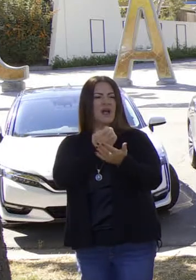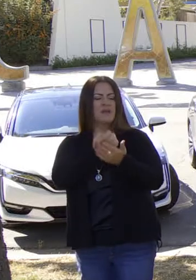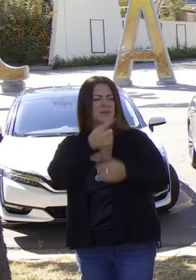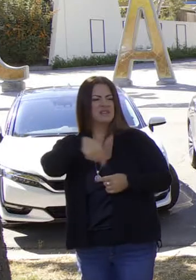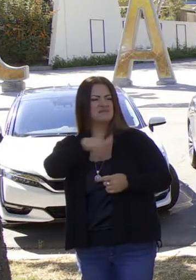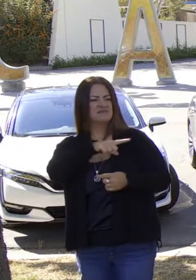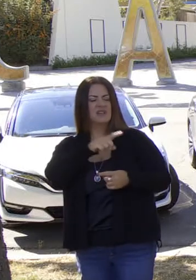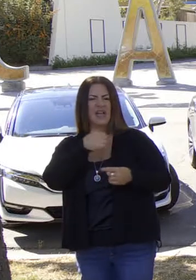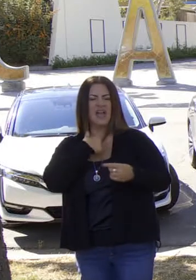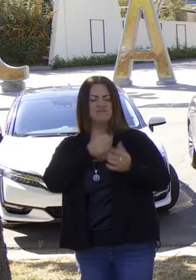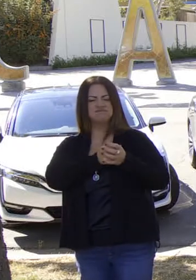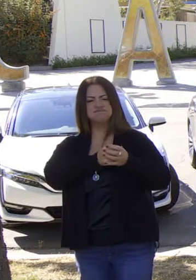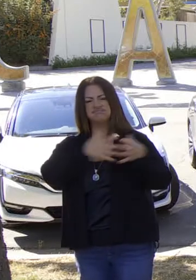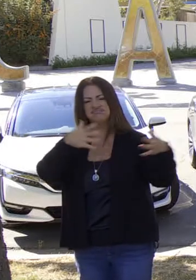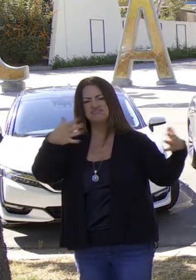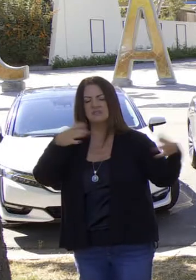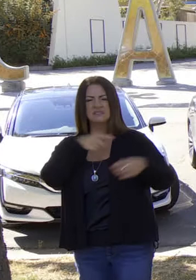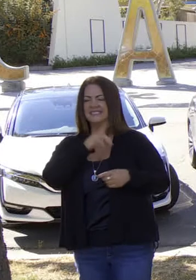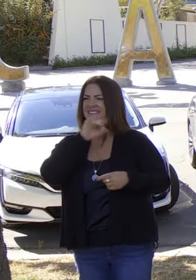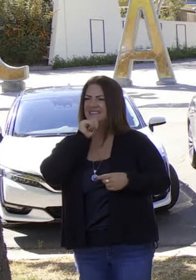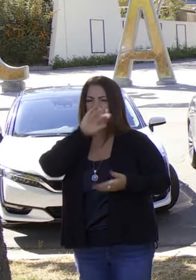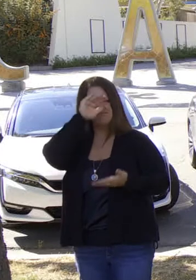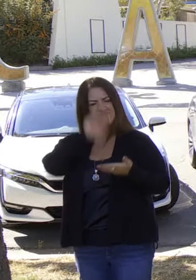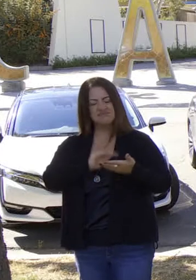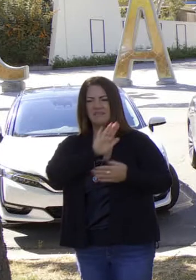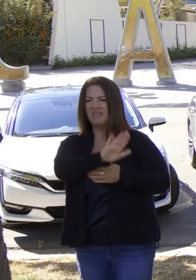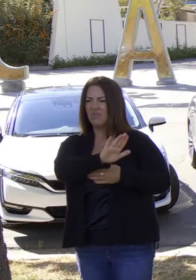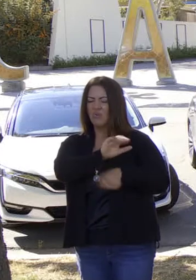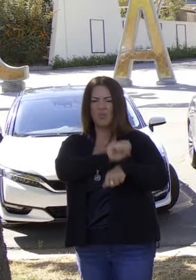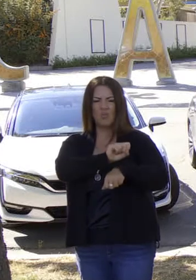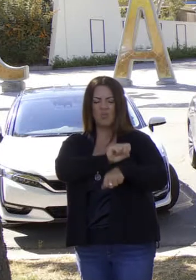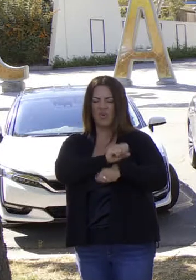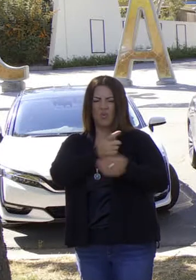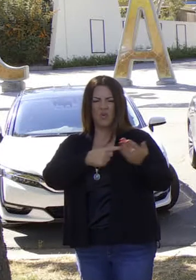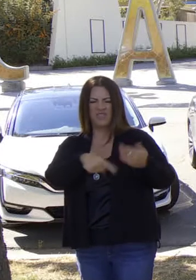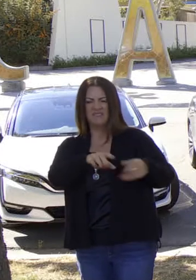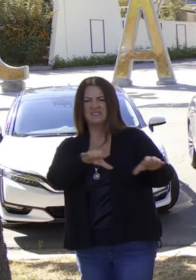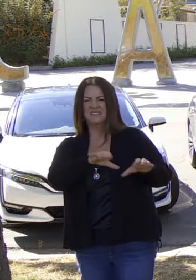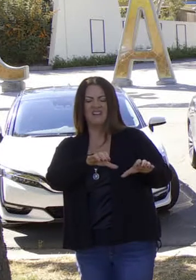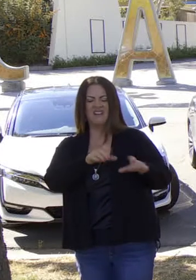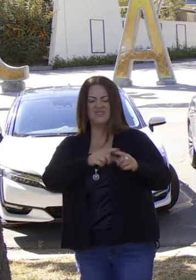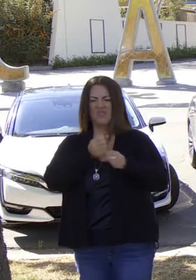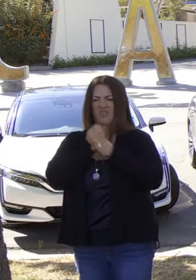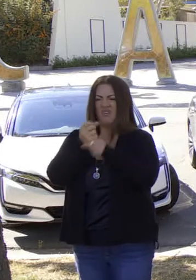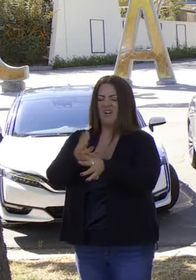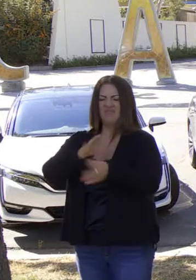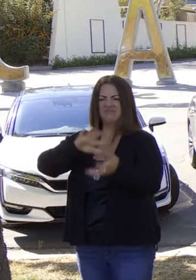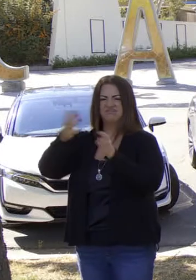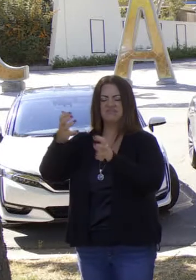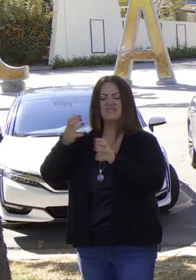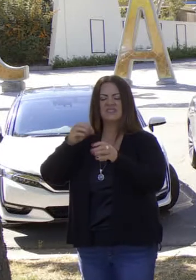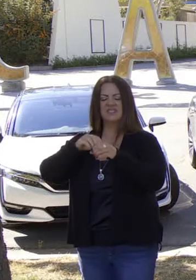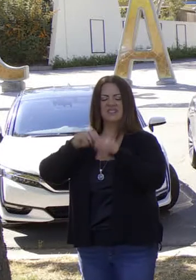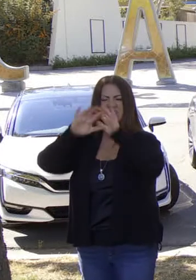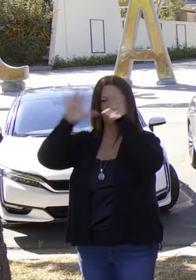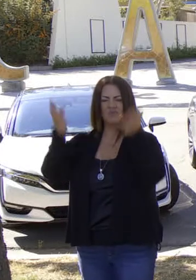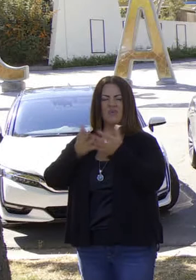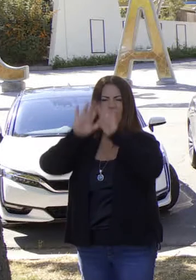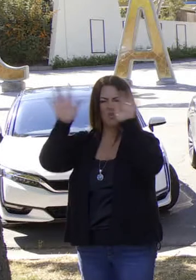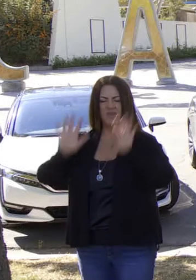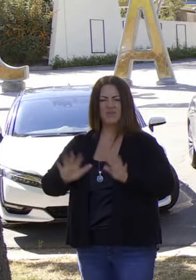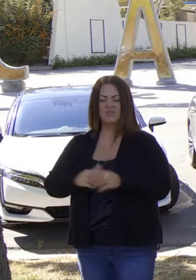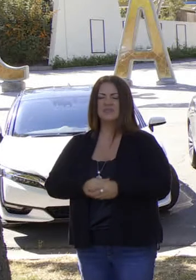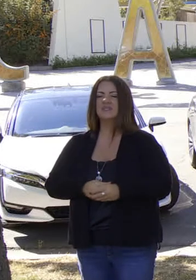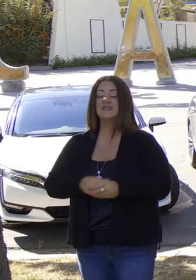economía que de forma terca han crecido y que no se ha visto disminución. Y hoy día estamos avanzando esto, en particularmente